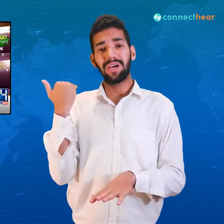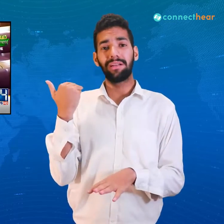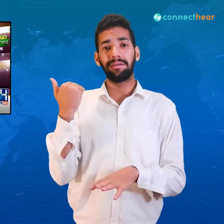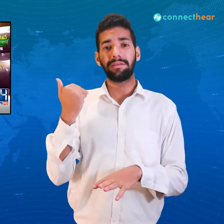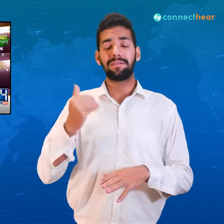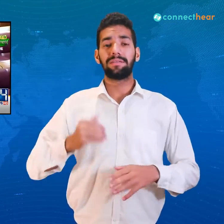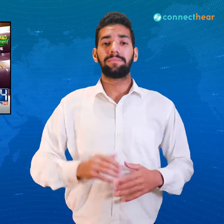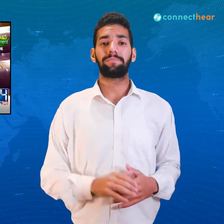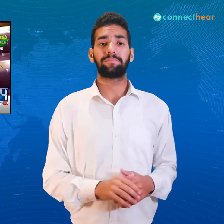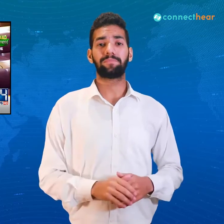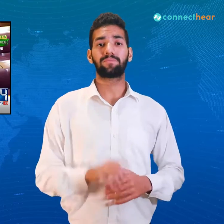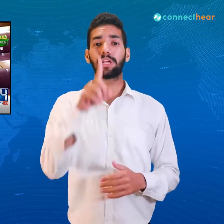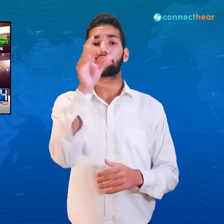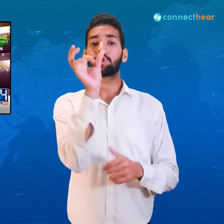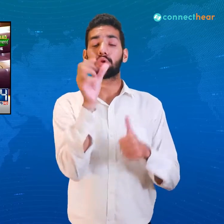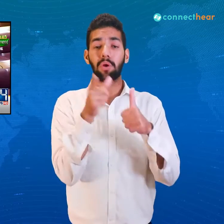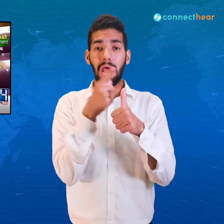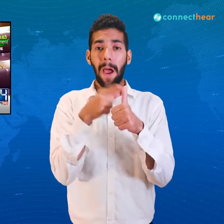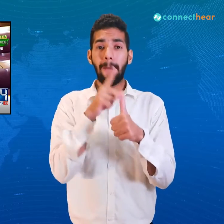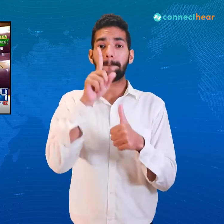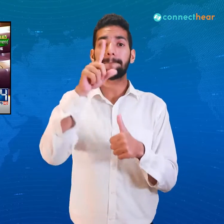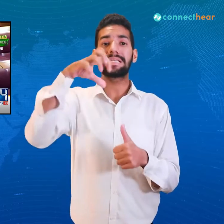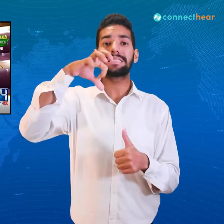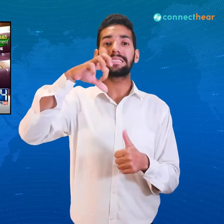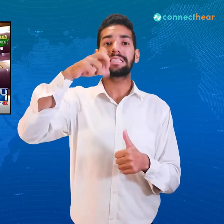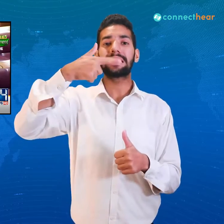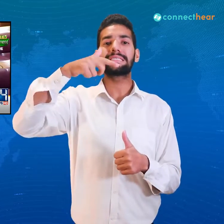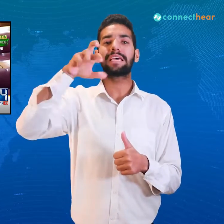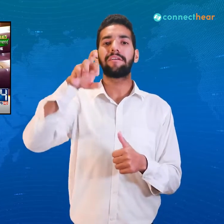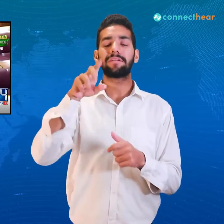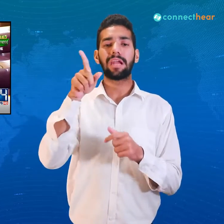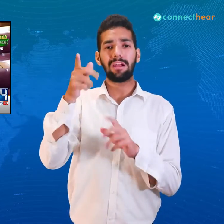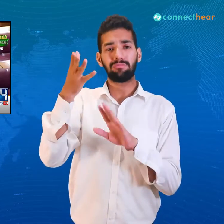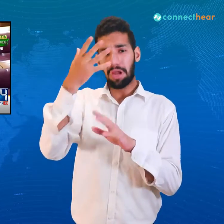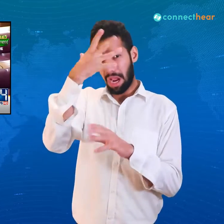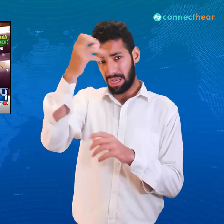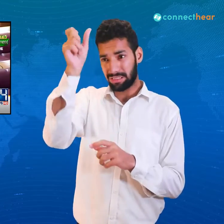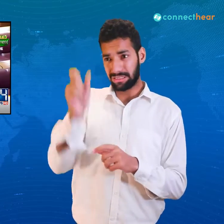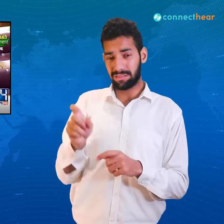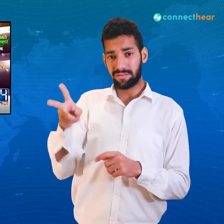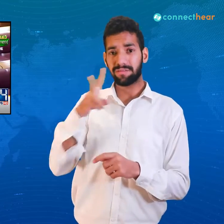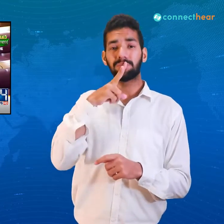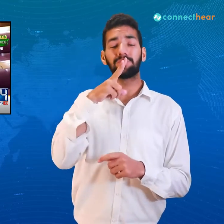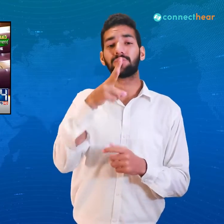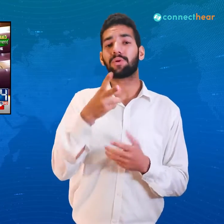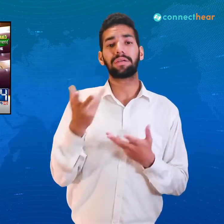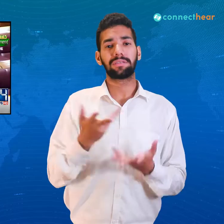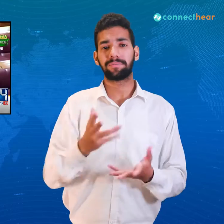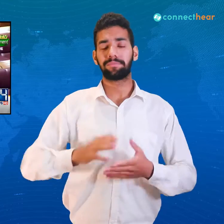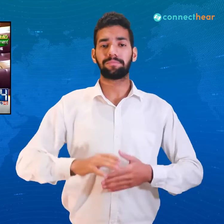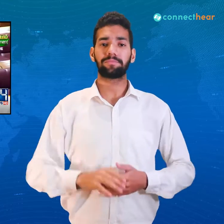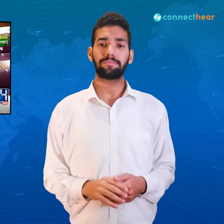سال پہلے آپ کو لے جانا چاہتا ہوں پیچھے سول اپریل انیس سو اٹھتیس کو قادی اعظم محمد علی جنا